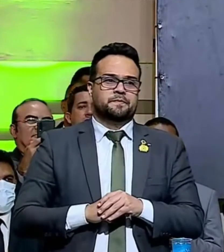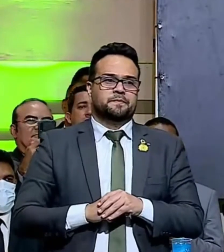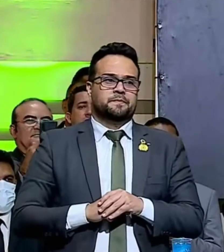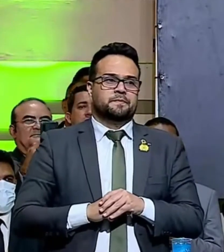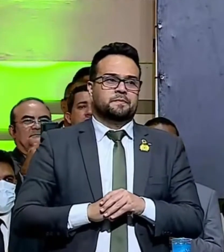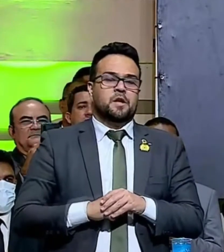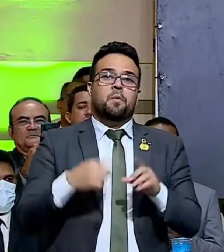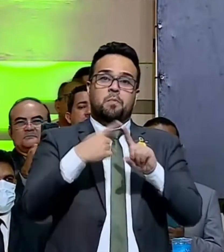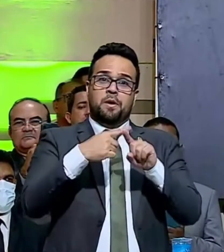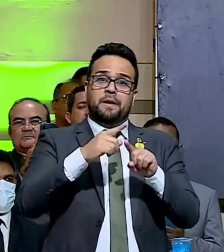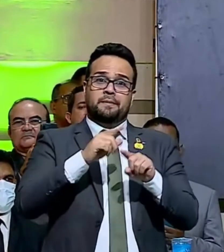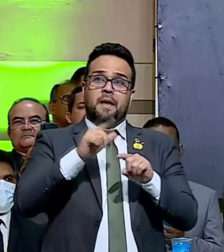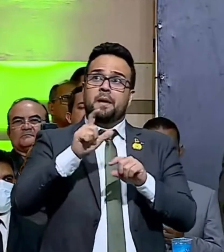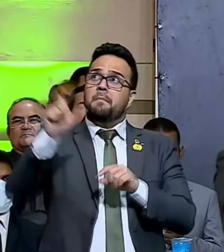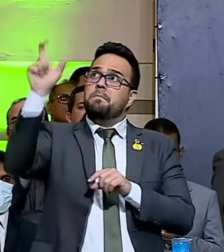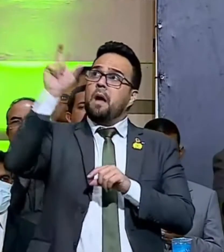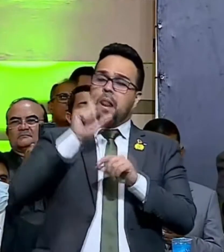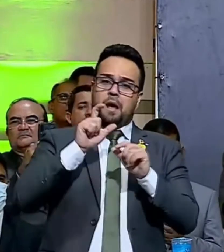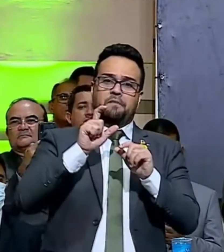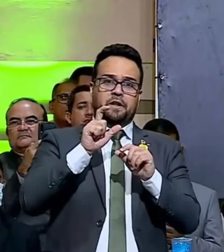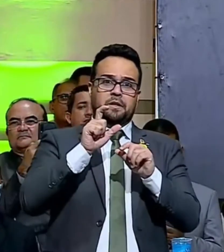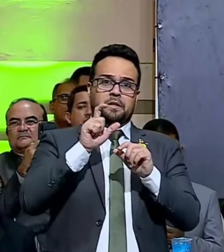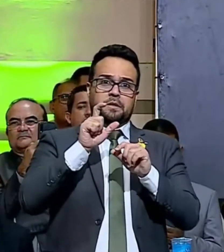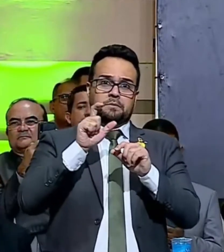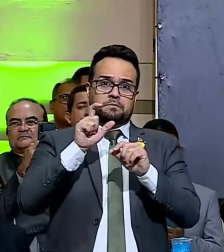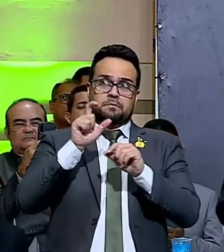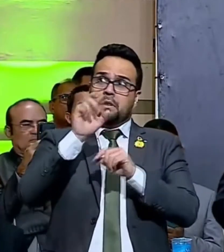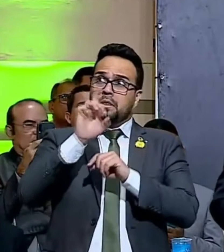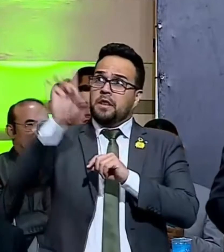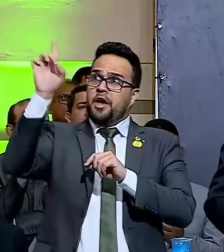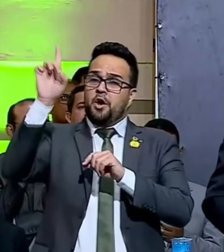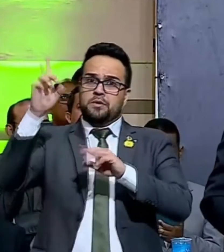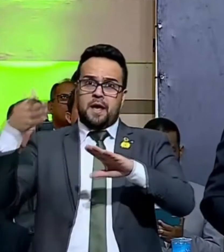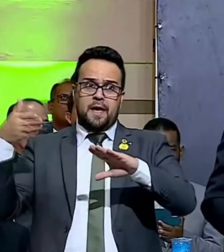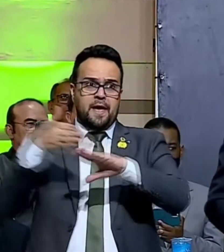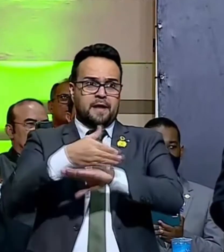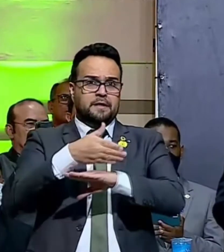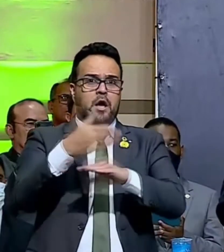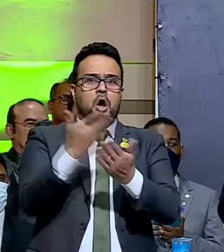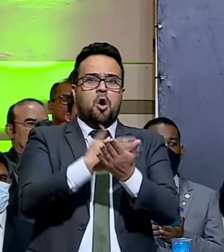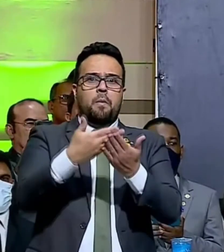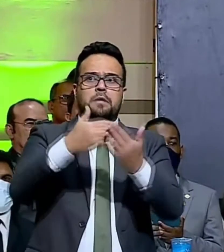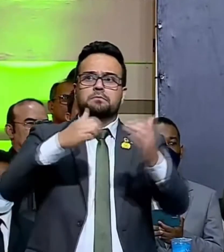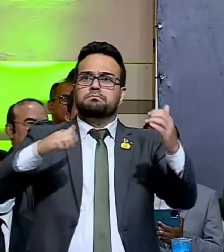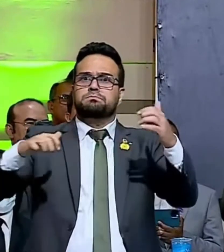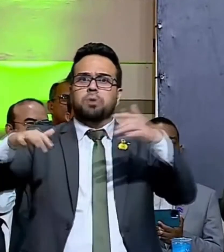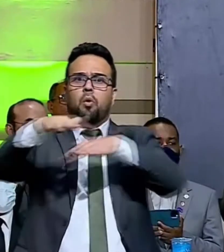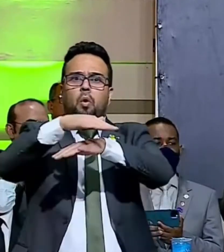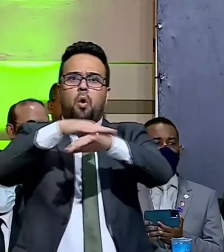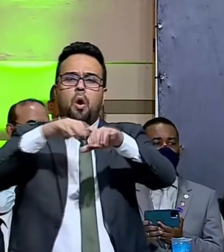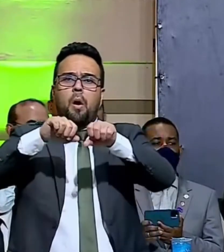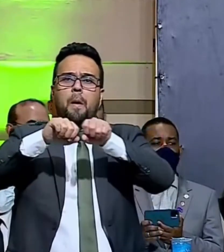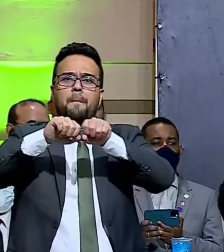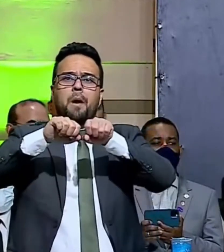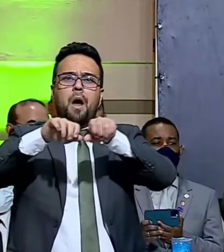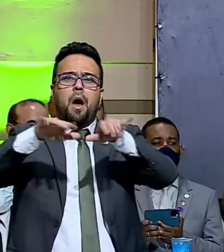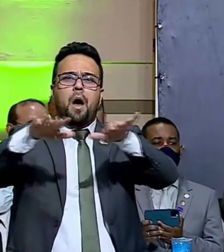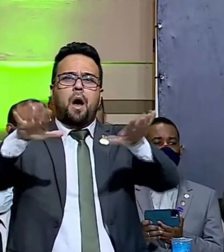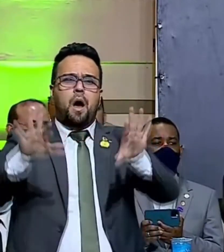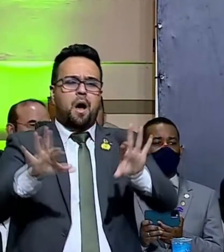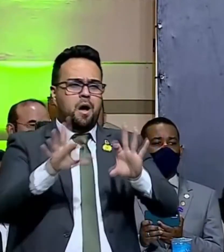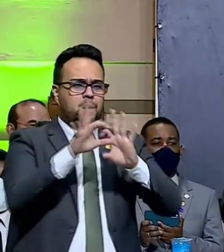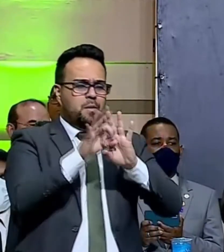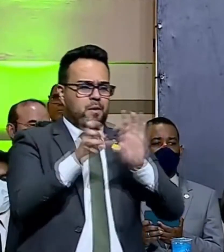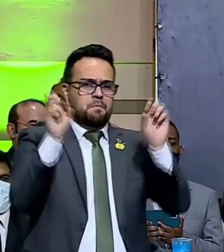Onde entra a palavra de Deus, entra a harmonia, entra a paz, entra a